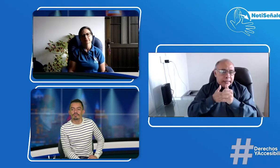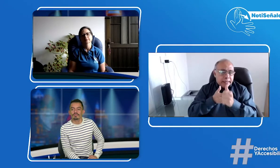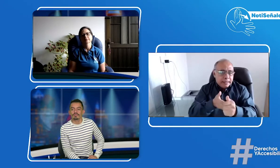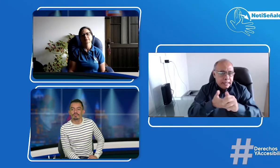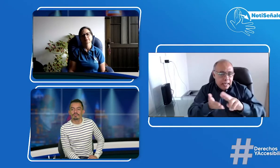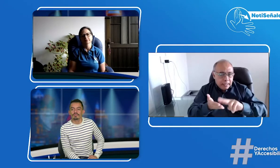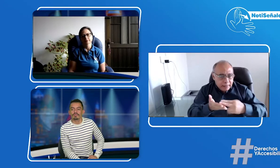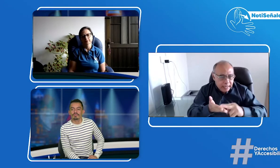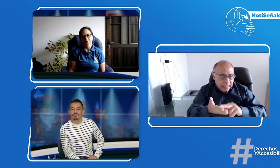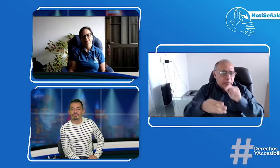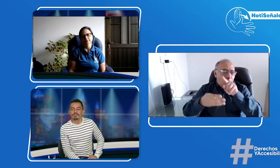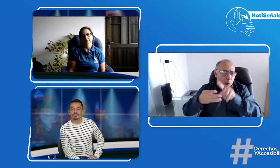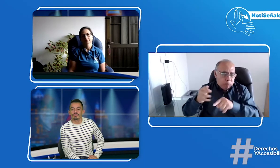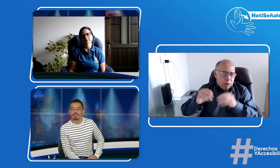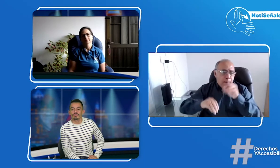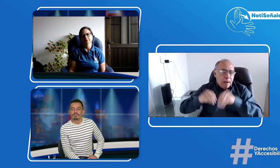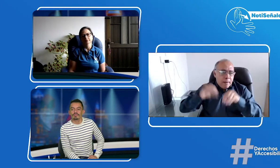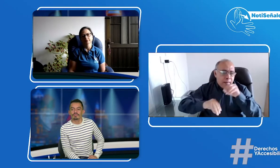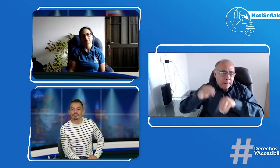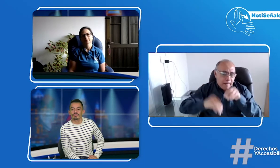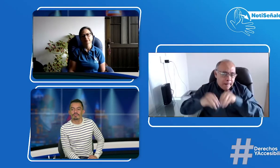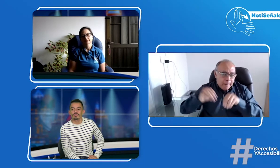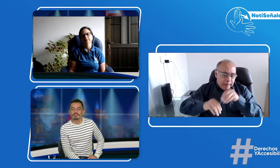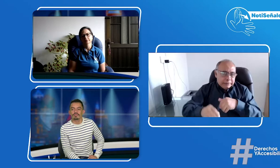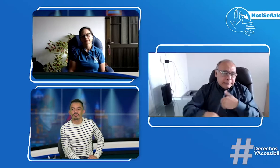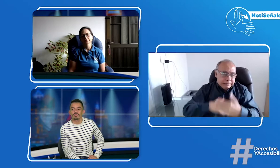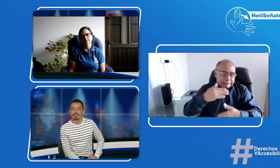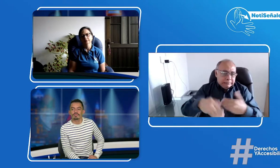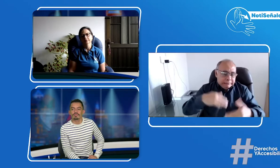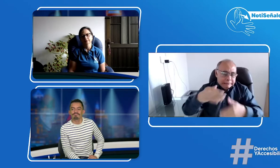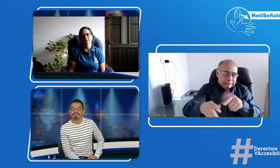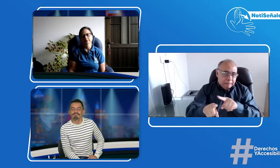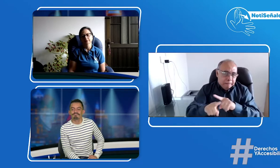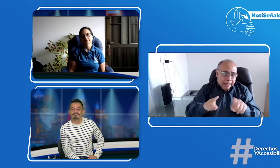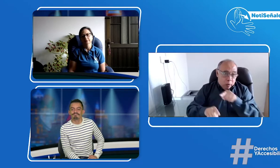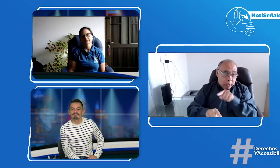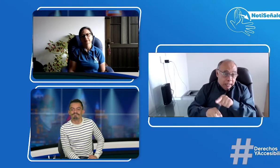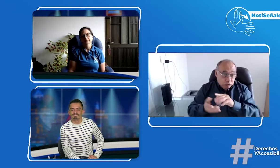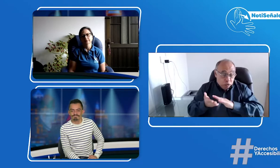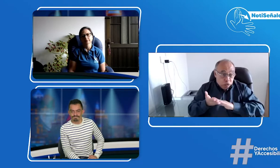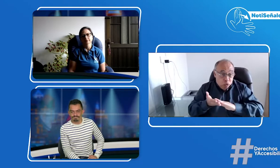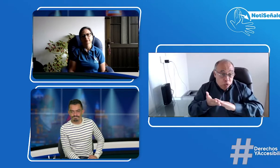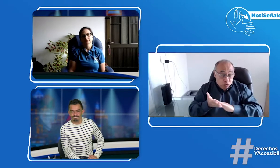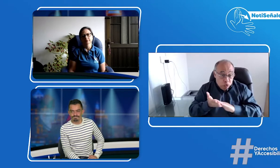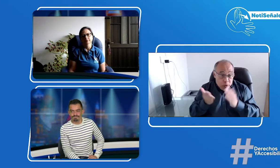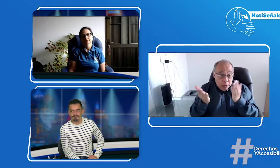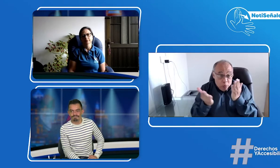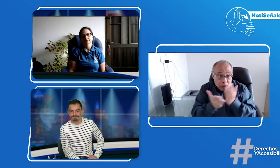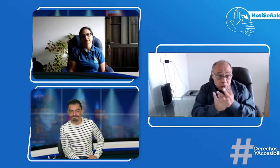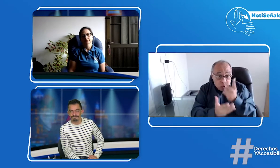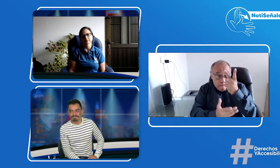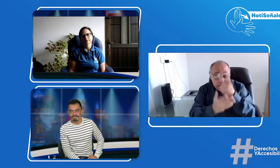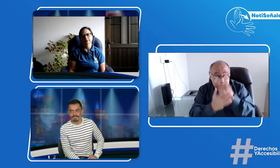modelo lingüístico, del intérprete de lengua de señas, que están en eso, en ese documento metodológico,